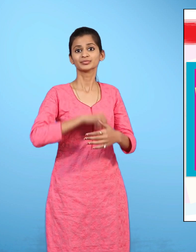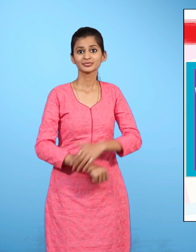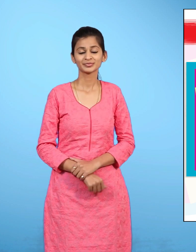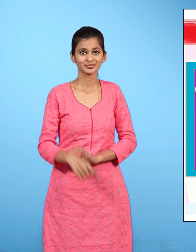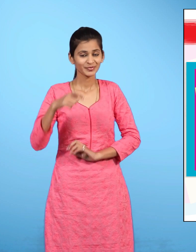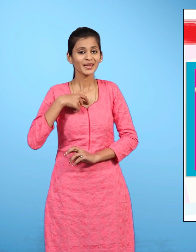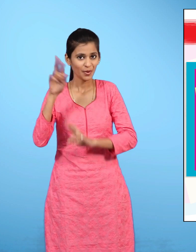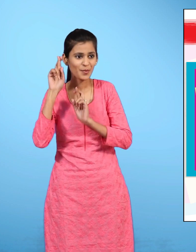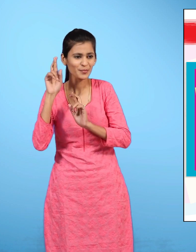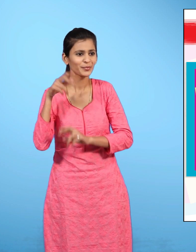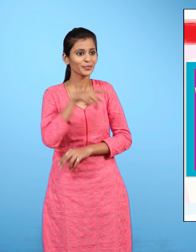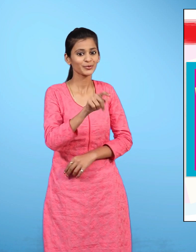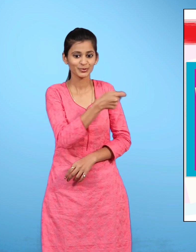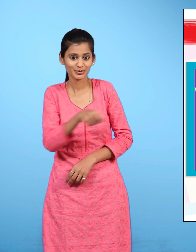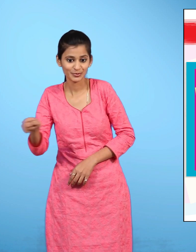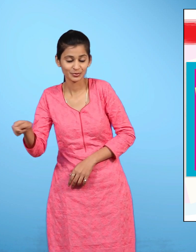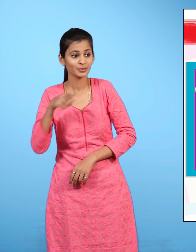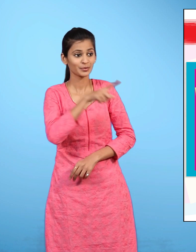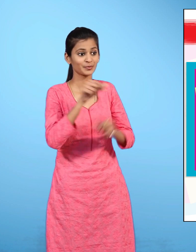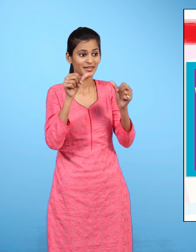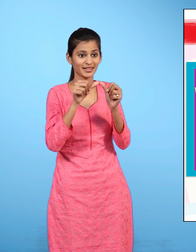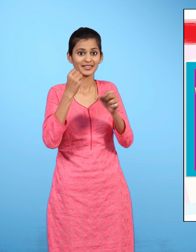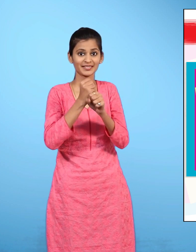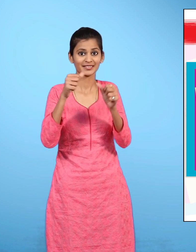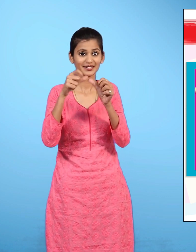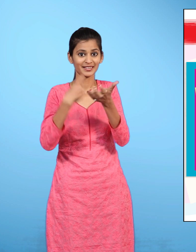है आशा है छुट्टियों में तुम अगर तला आओगे